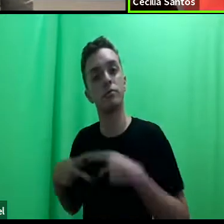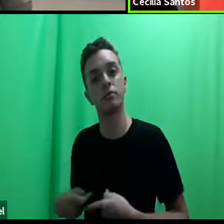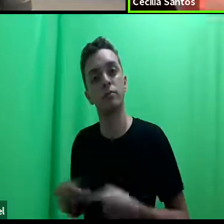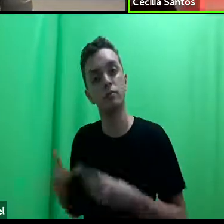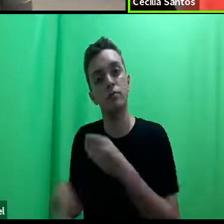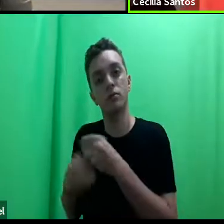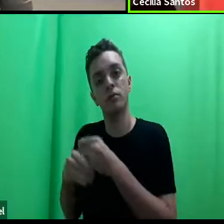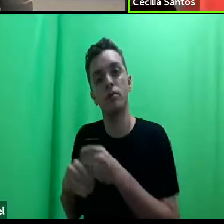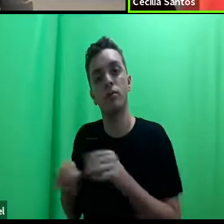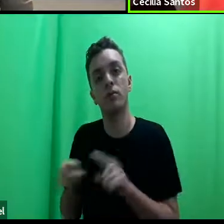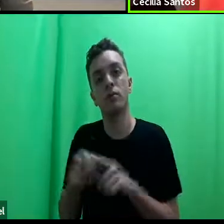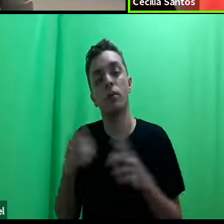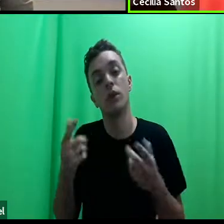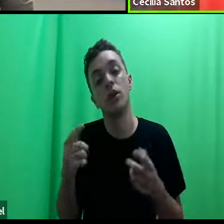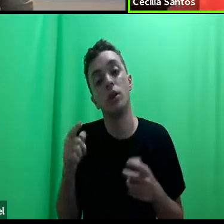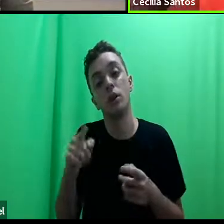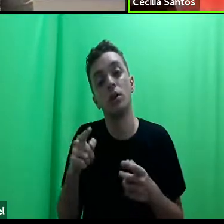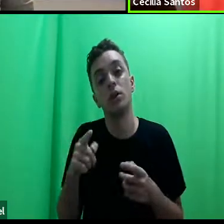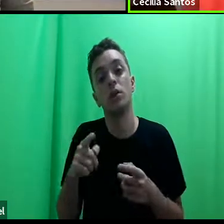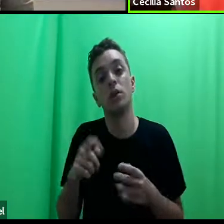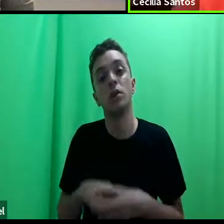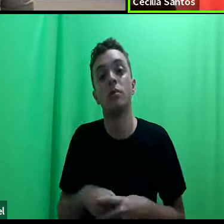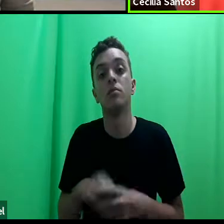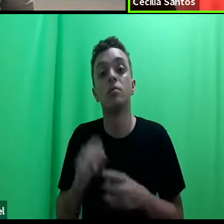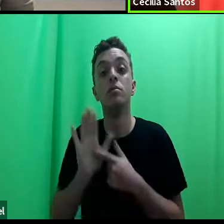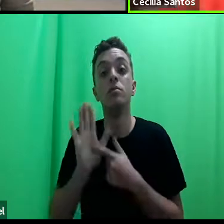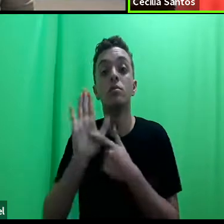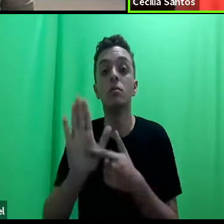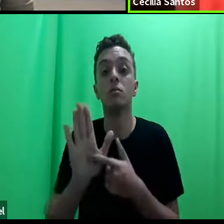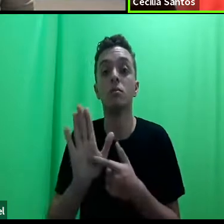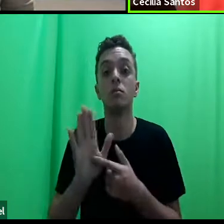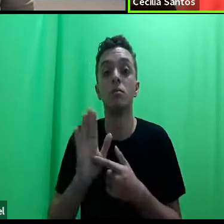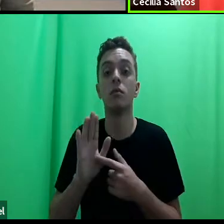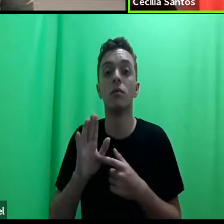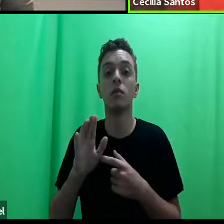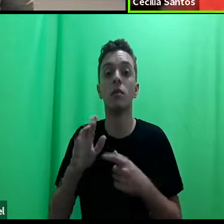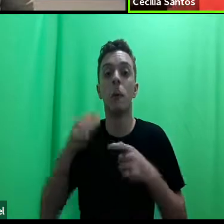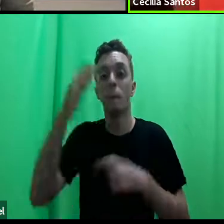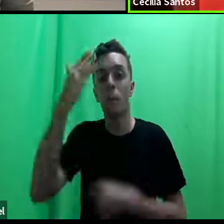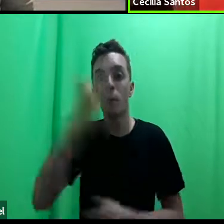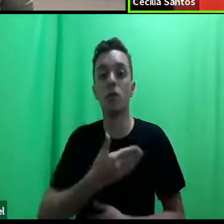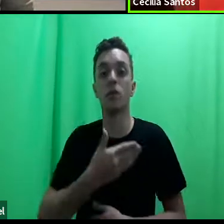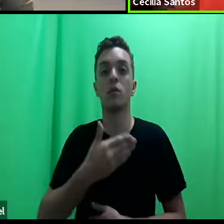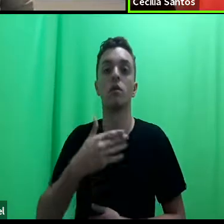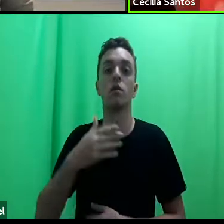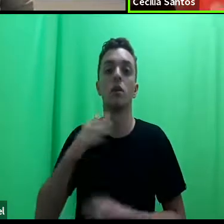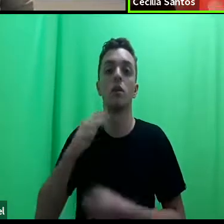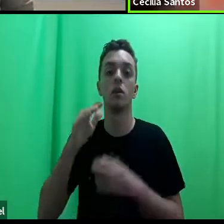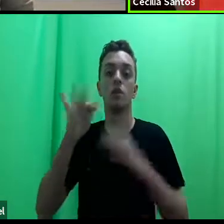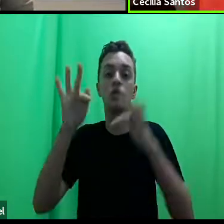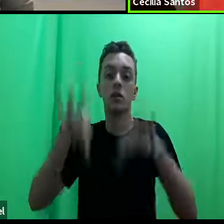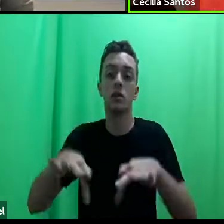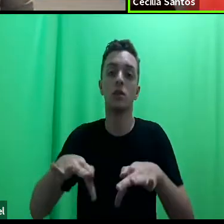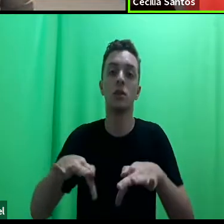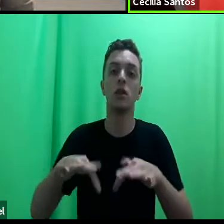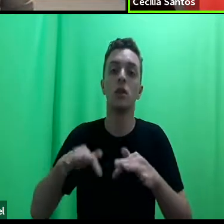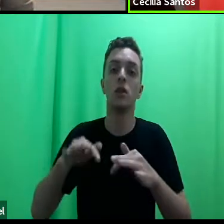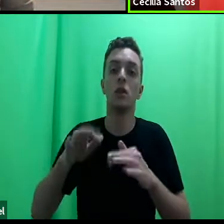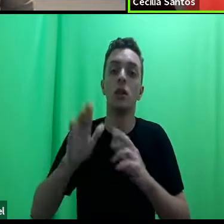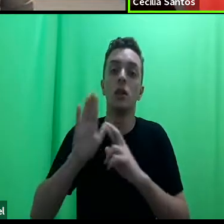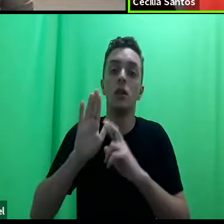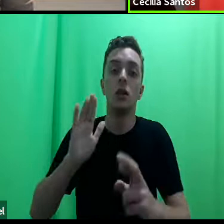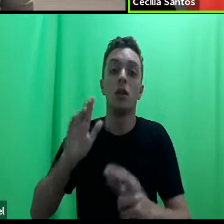então, nesse sentido, mostrar, provar, não é? Um resultado que nunca vai ser